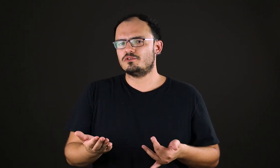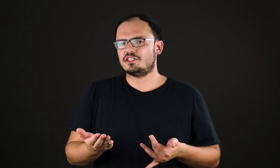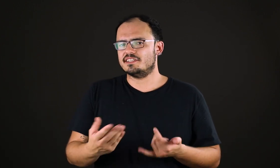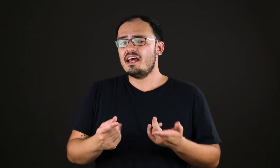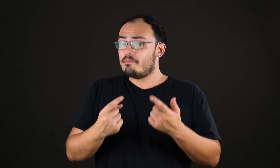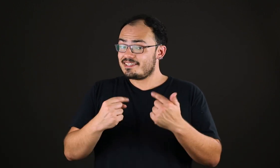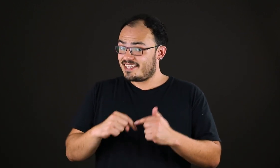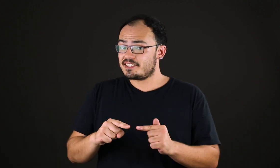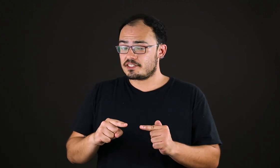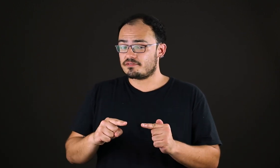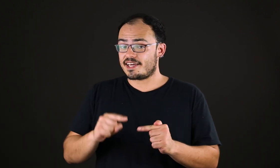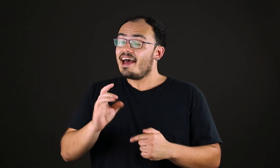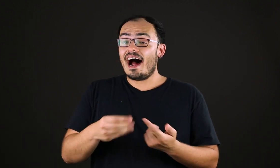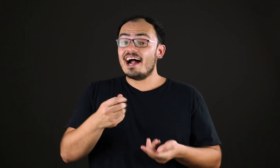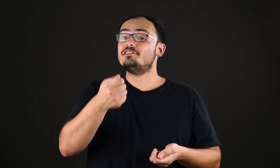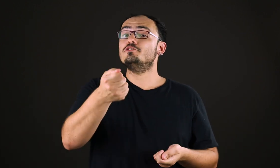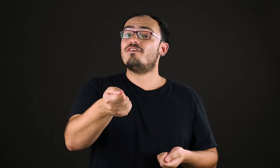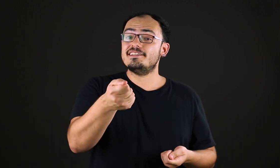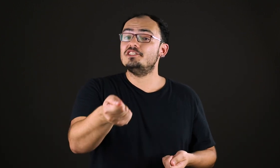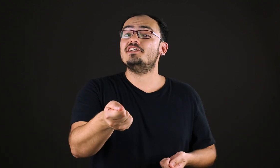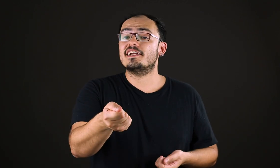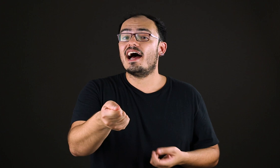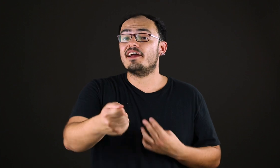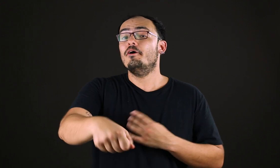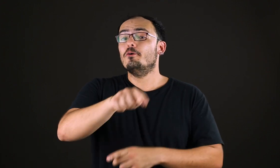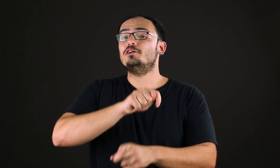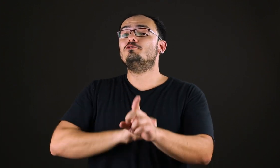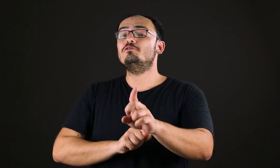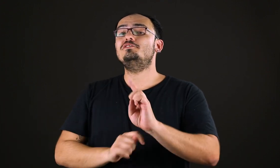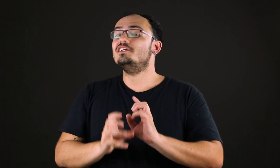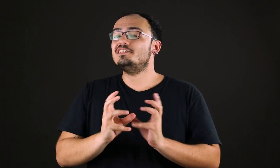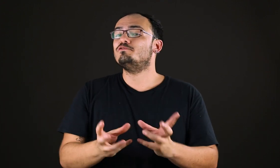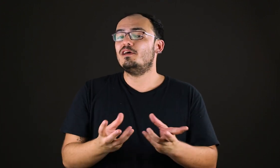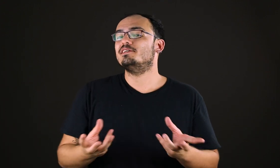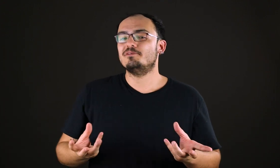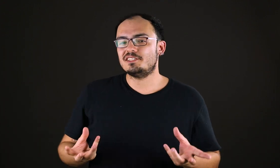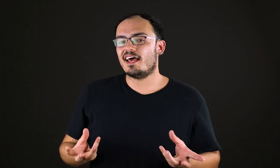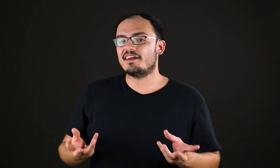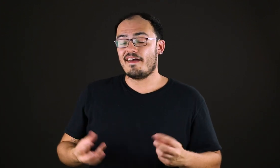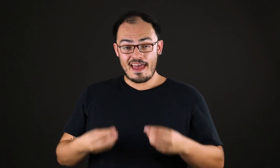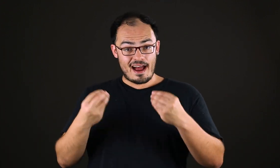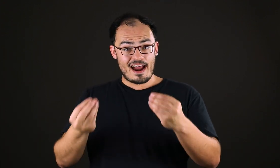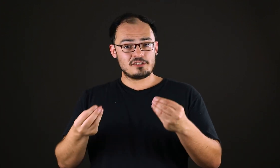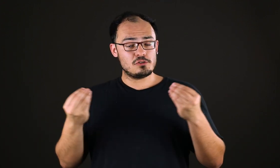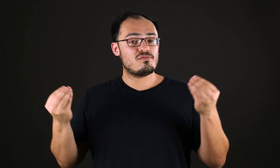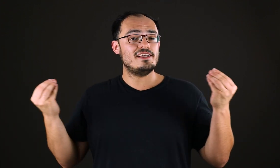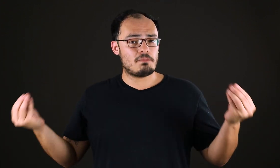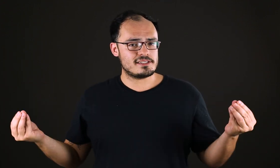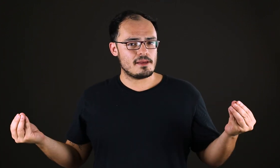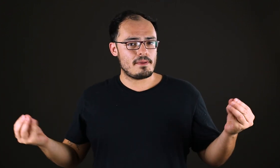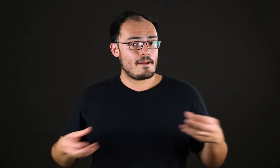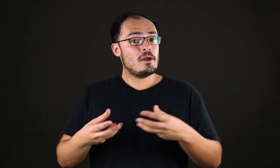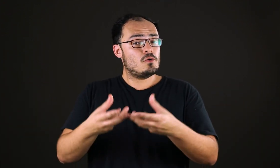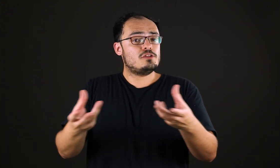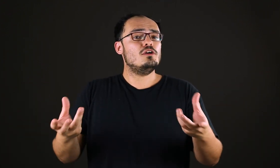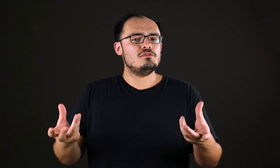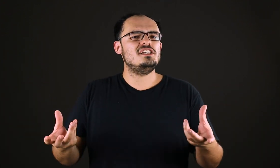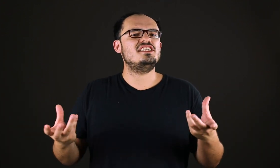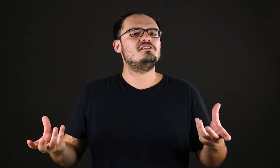os dias, mas deixa de ver. A arte nos faz enxergar o que todo dia a gente vê, mas não enxerga. A arte nos faz perceber o que todo dia a gente